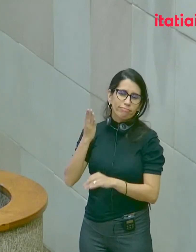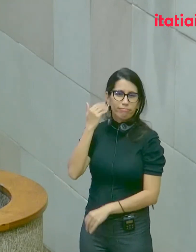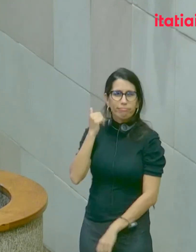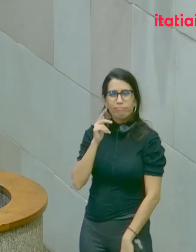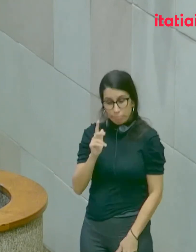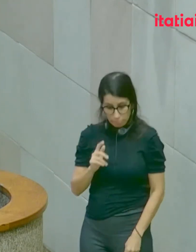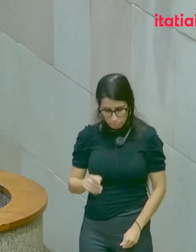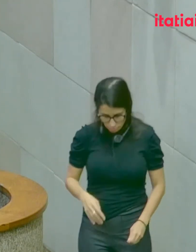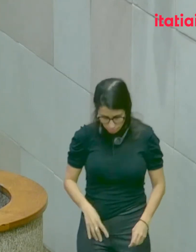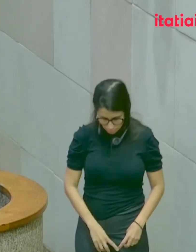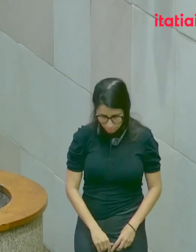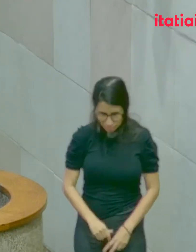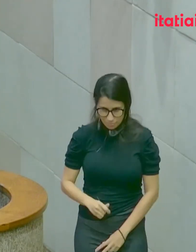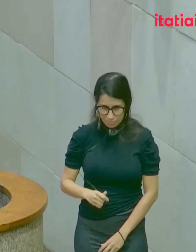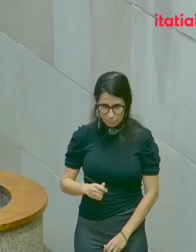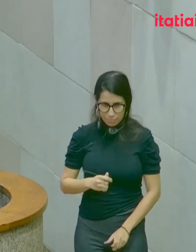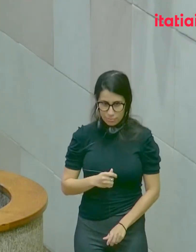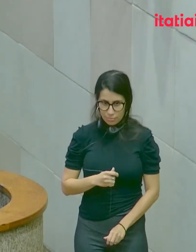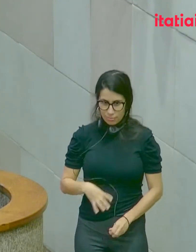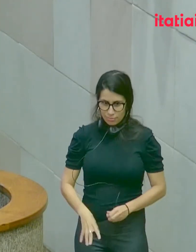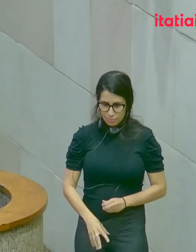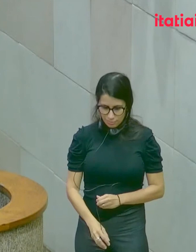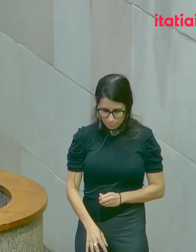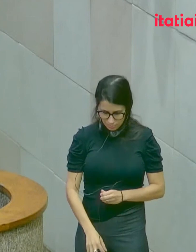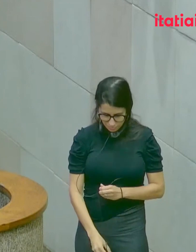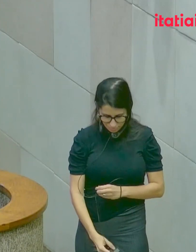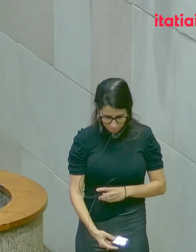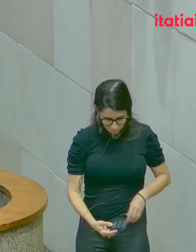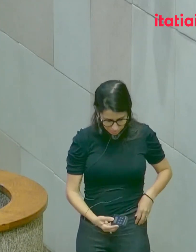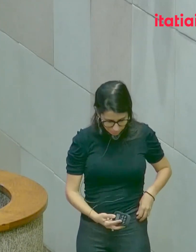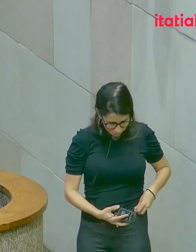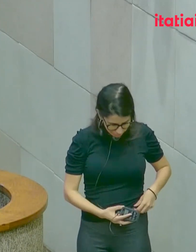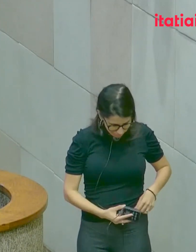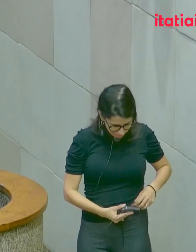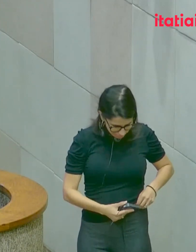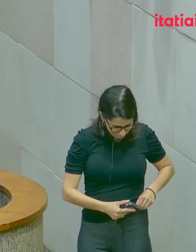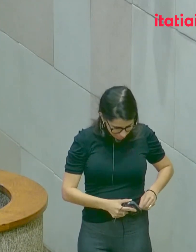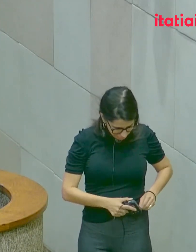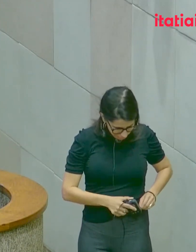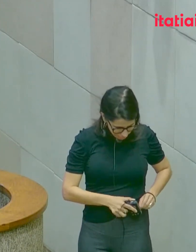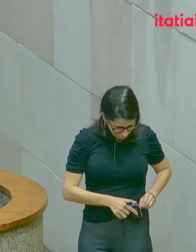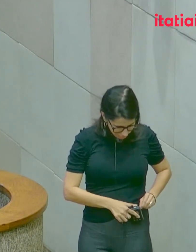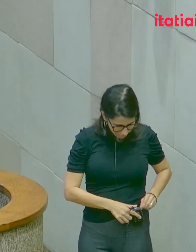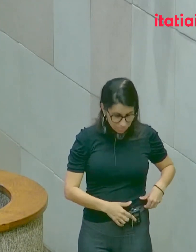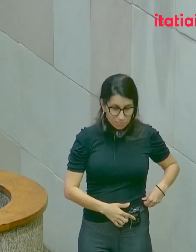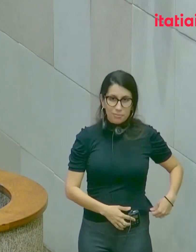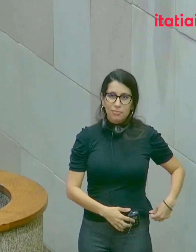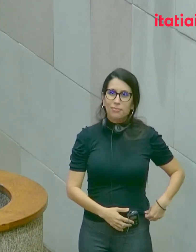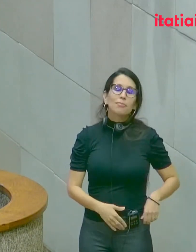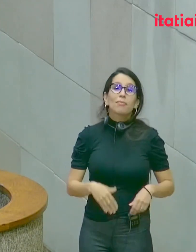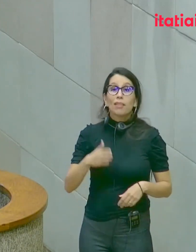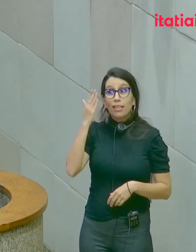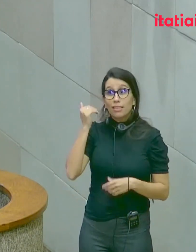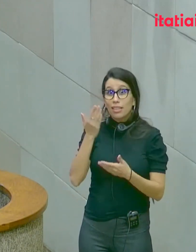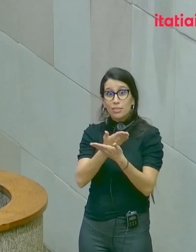os senhores estão sempre no meio de debates. E debates muito apaixonados,